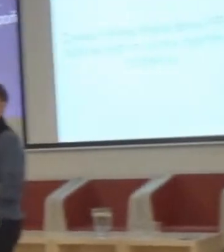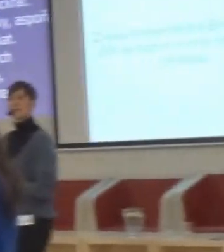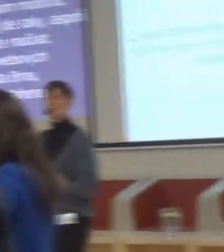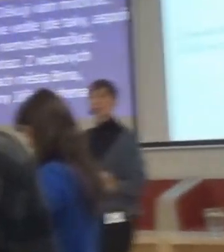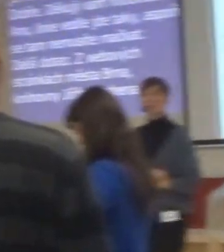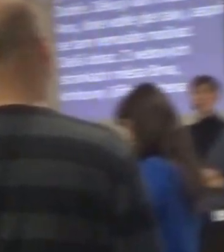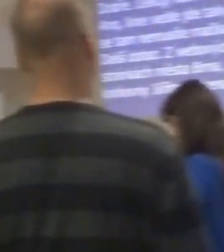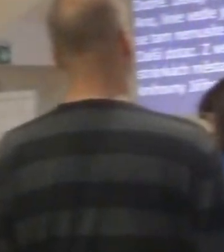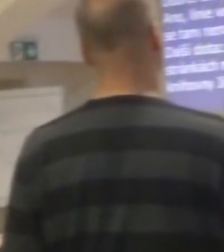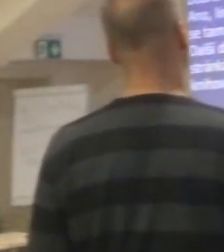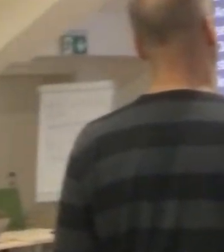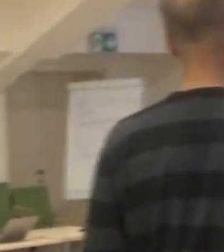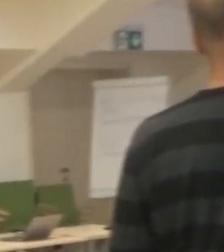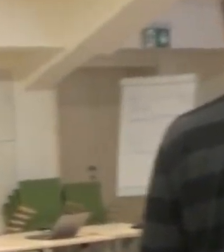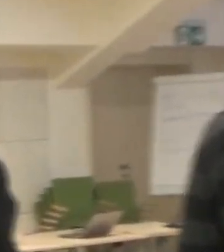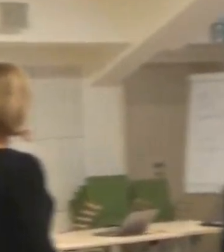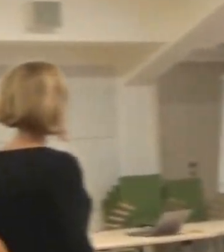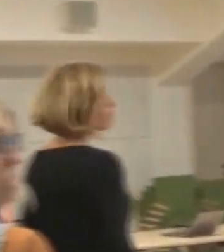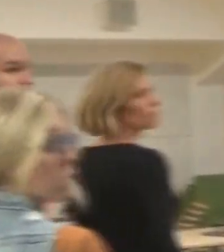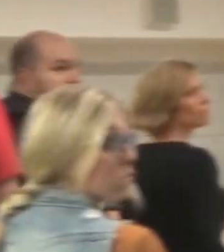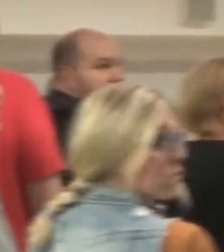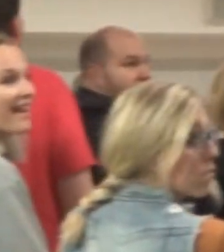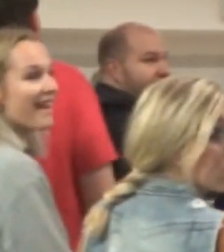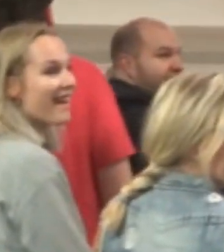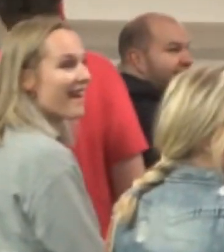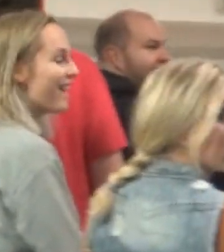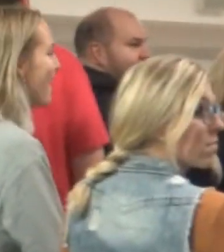potřebuji. Můžu jít? Přebuješ?